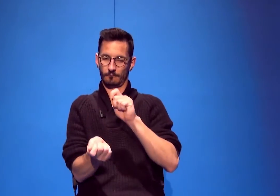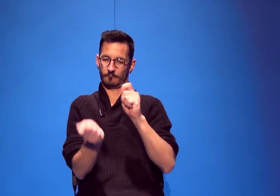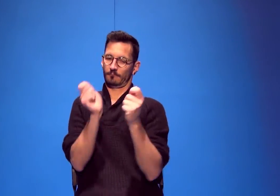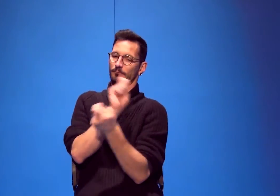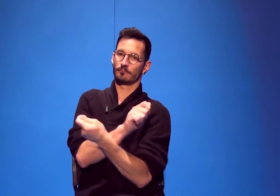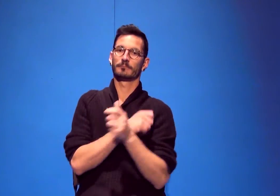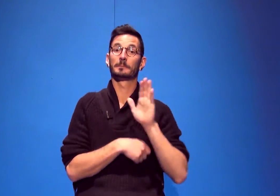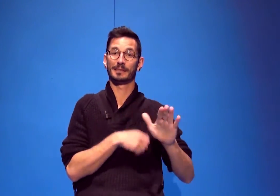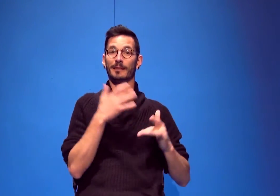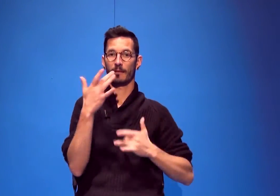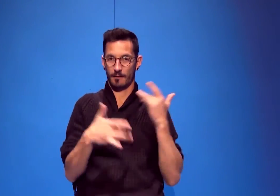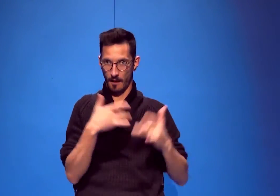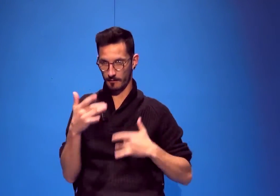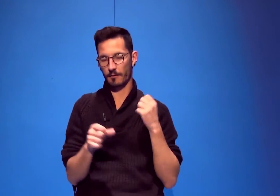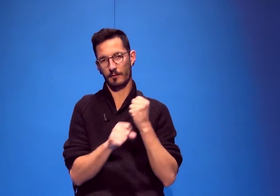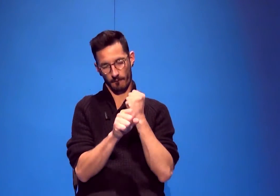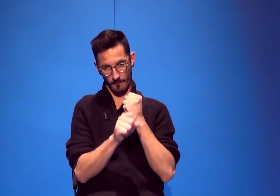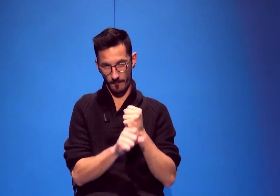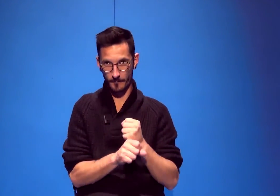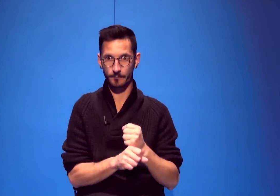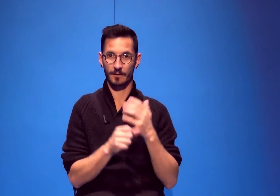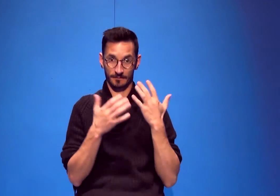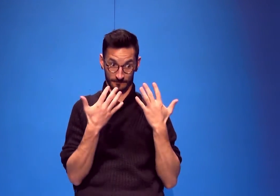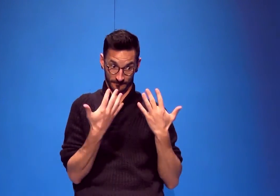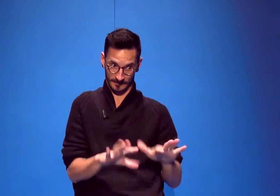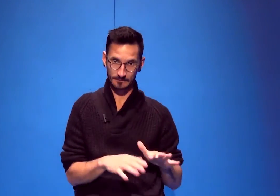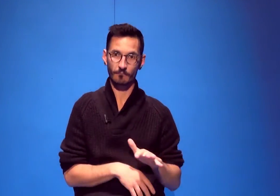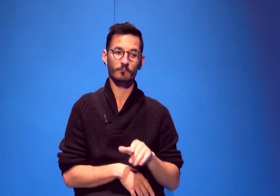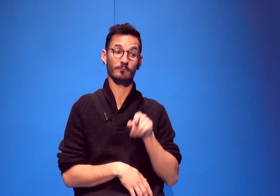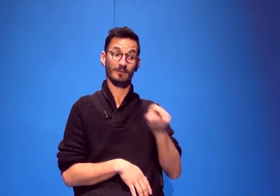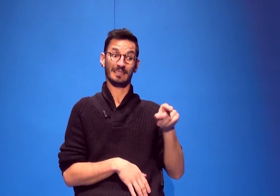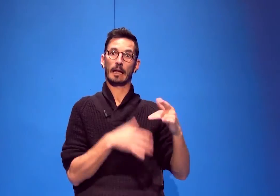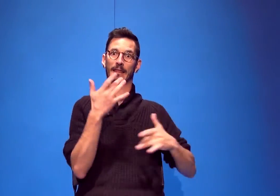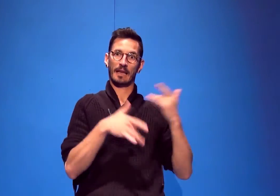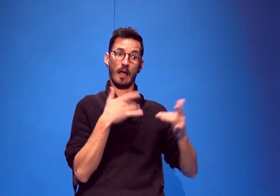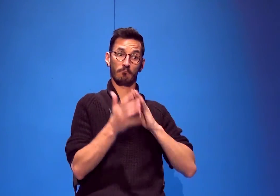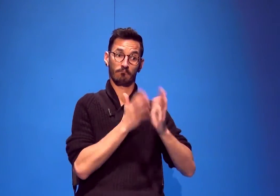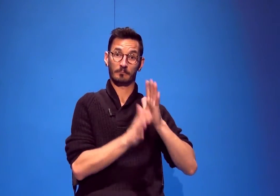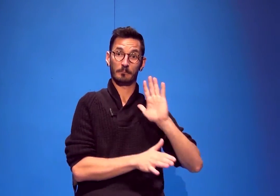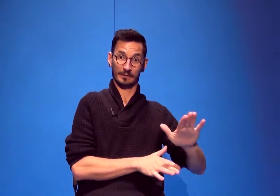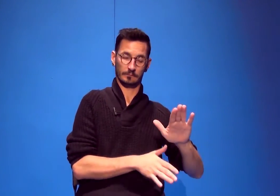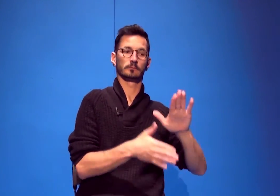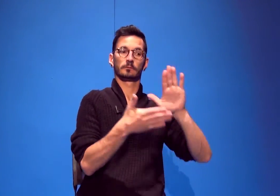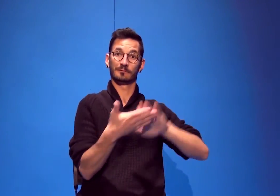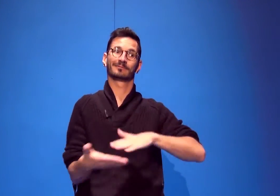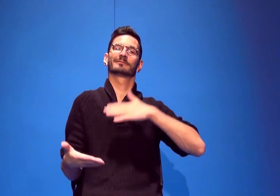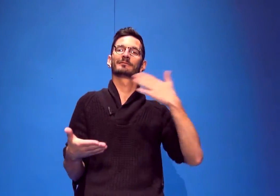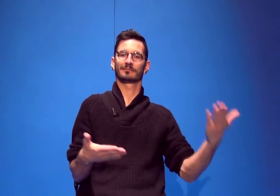signes pour proposer une version plus théâtralisée. Et ensuite, je me suis attelée au travail des répliques en français.